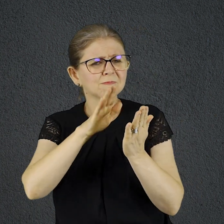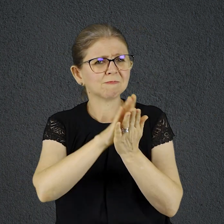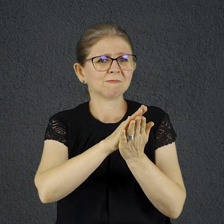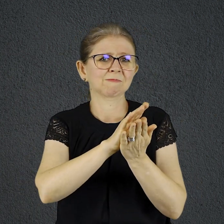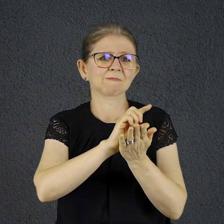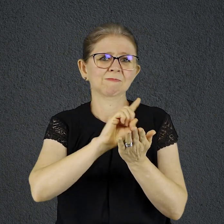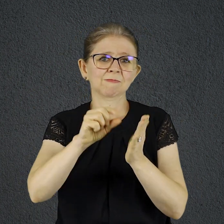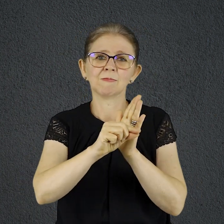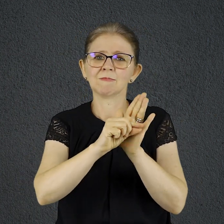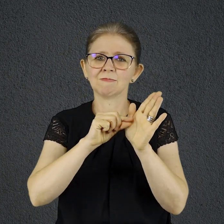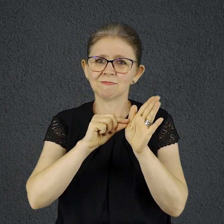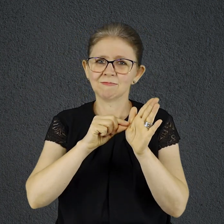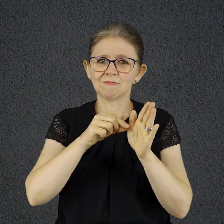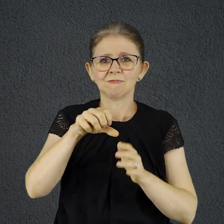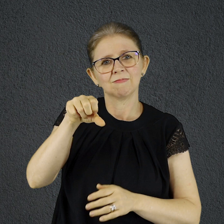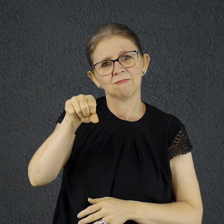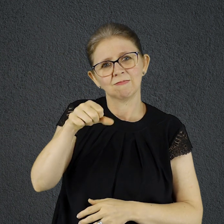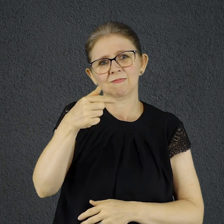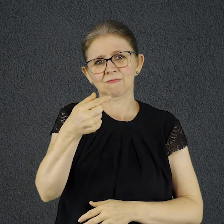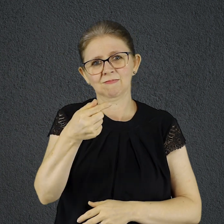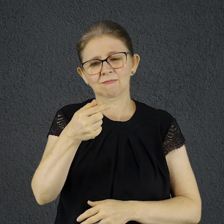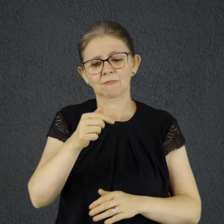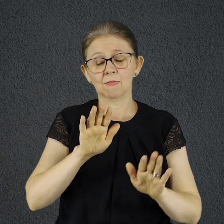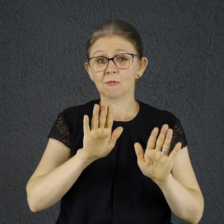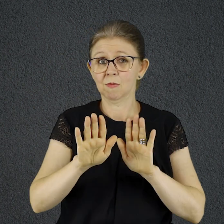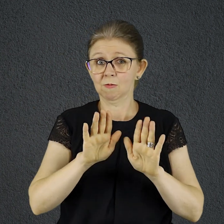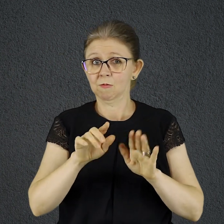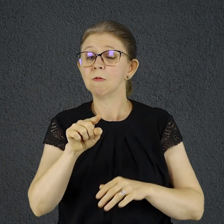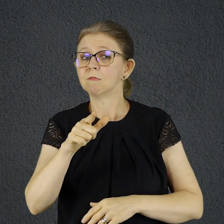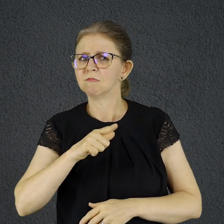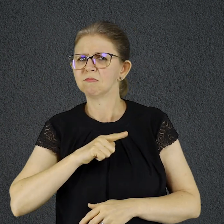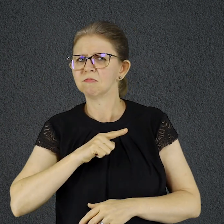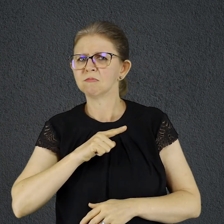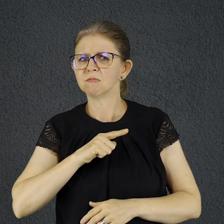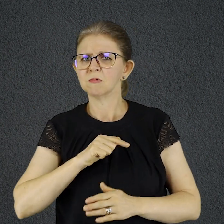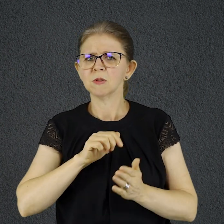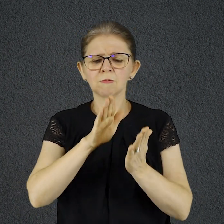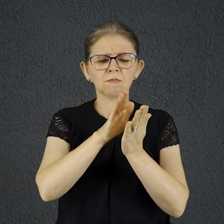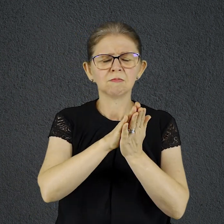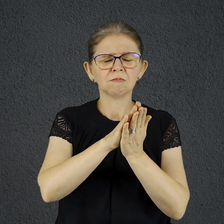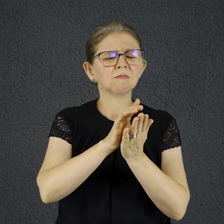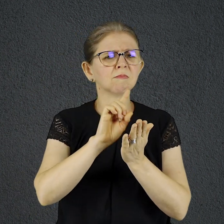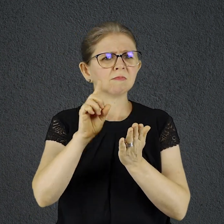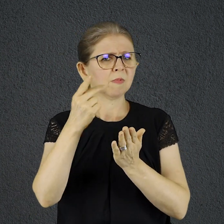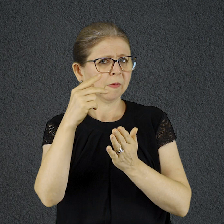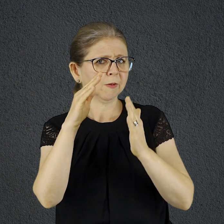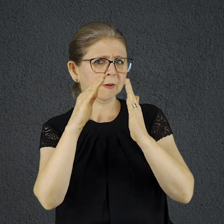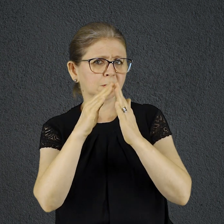É BEM PROVÁVEL QUE VOCÊ TENHA UMA BÍBLIA TALVEZ ATÉ MAIS DO QUE UMA MAS TER OU NÃO TER UM EXEMPLAR NÃO